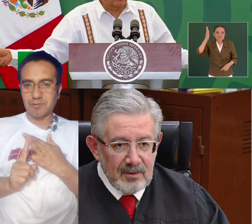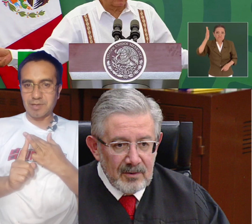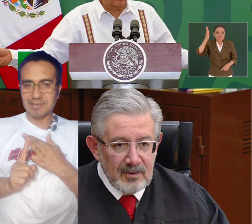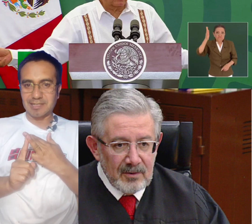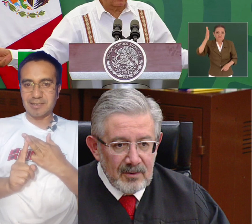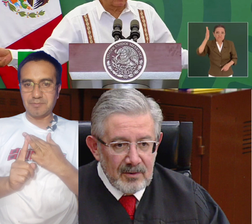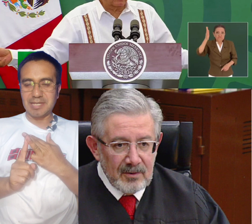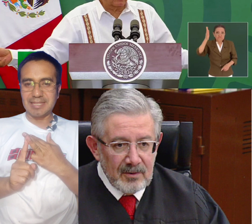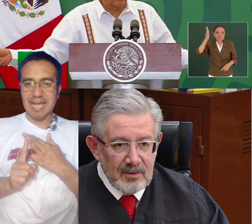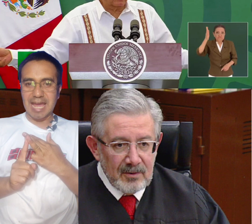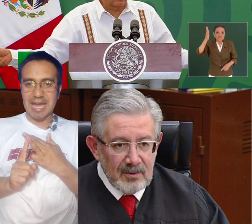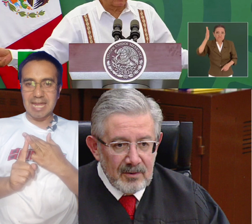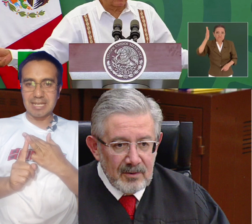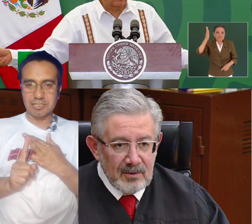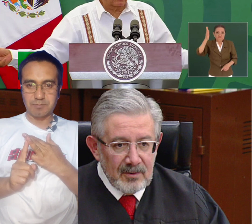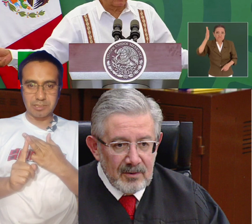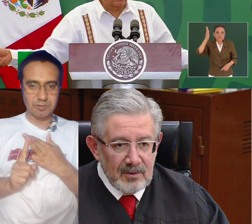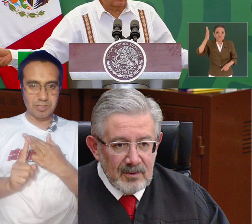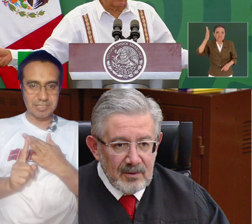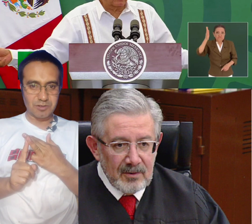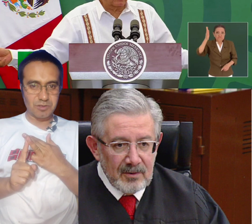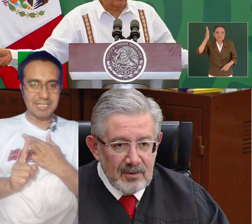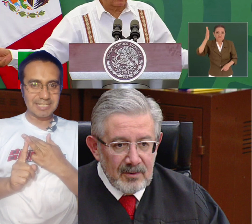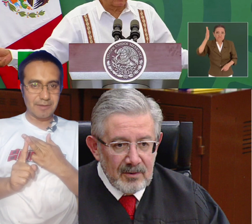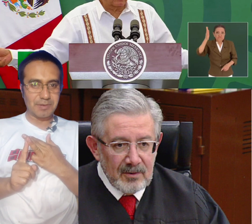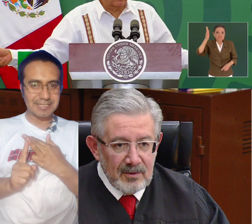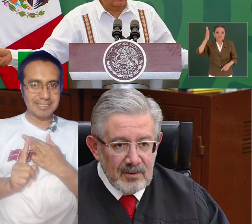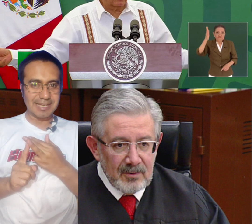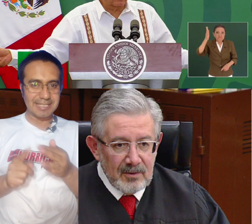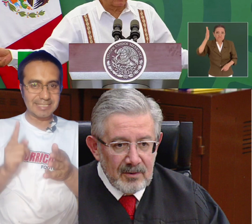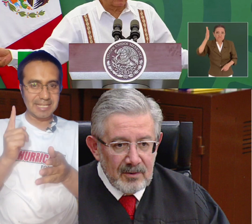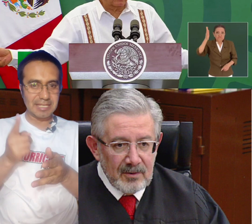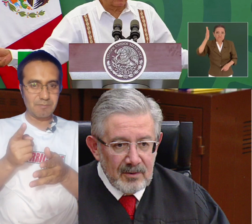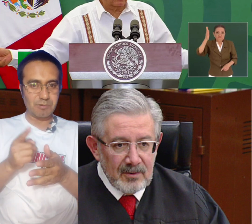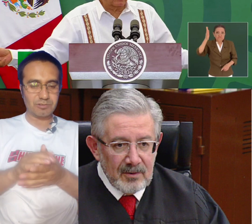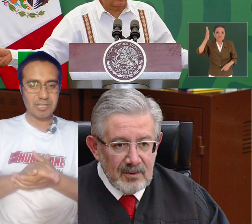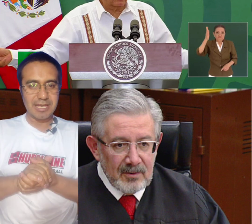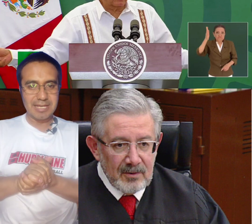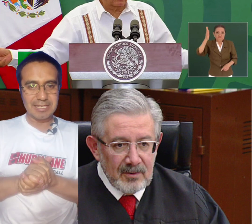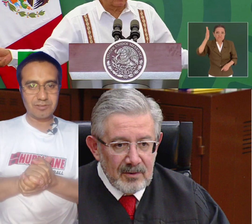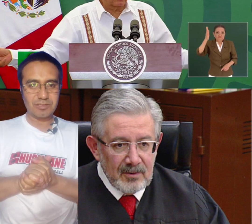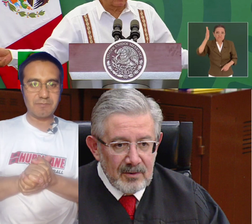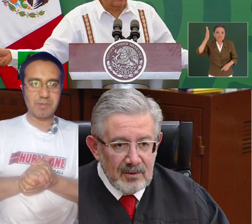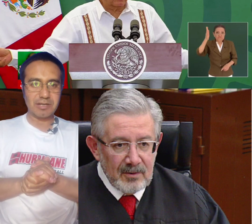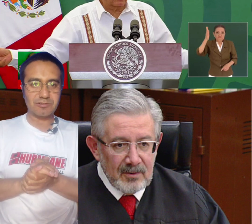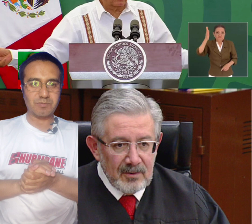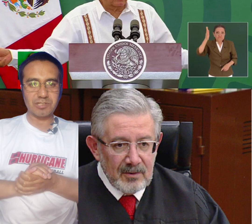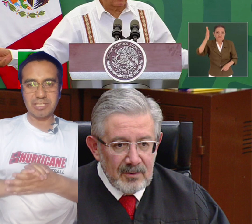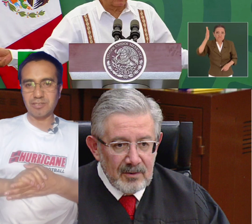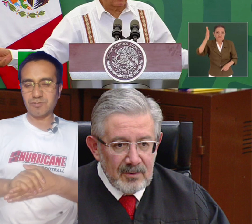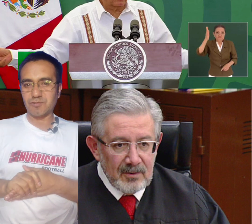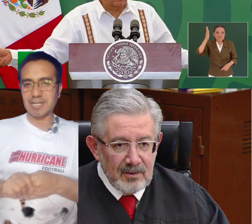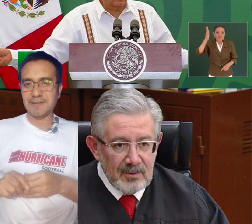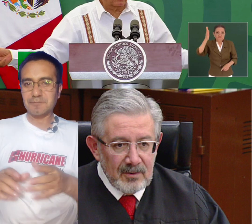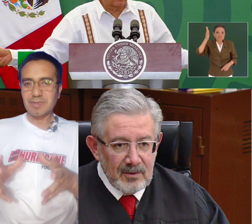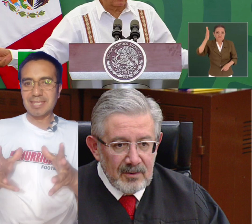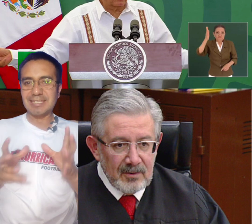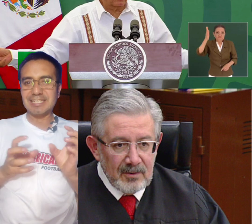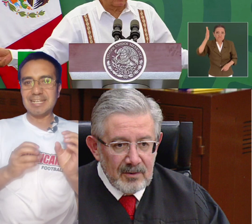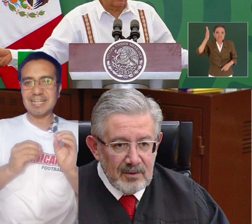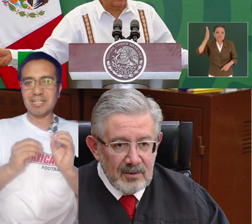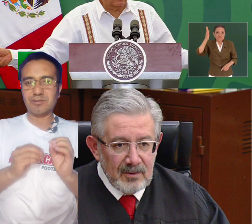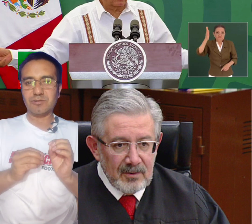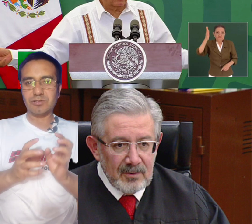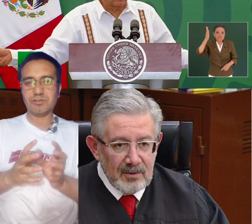tomado en cuenta también a las personas con discapacidad de este tipo, estos tipejos por si ellos fueran,